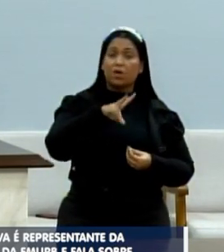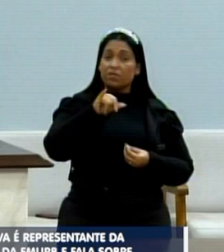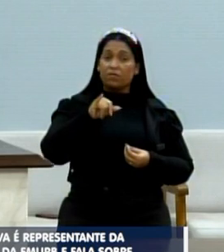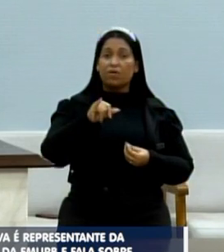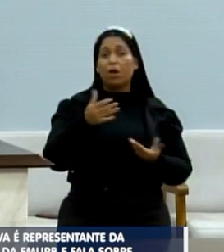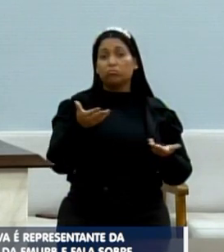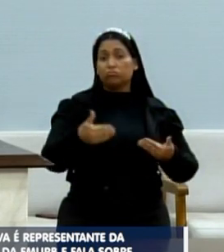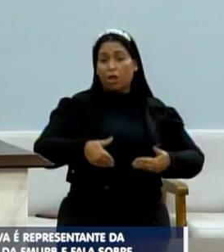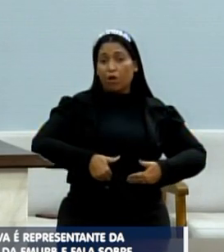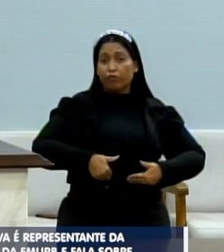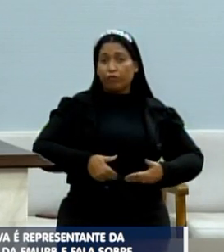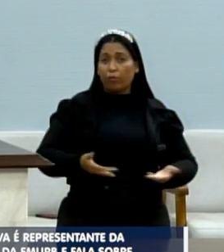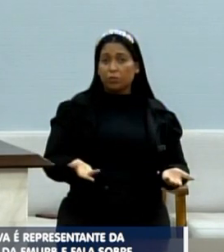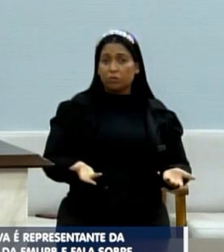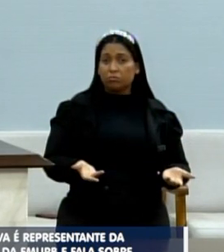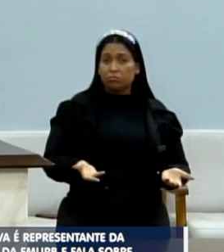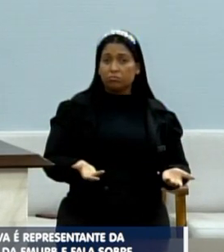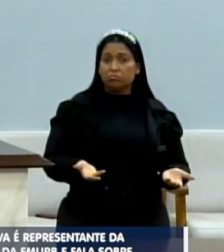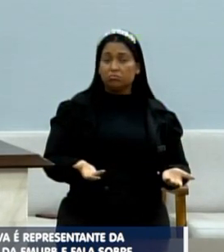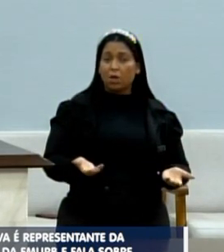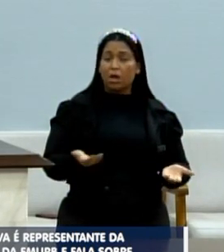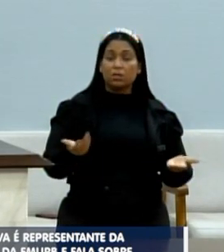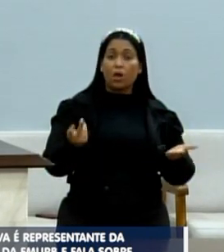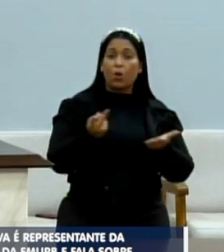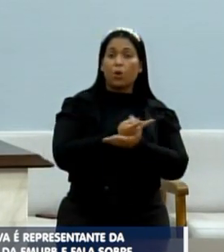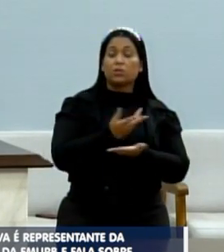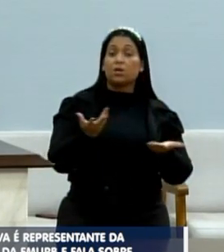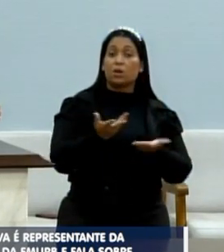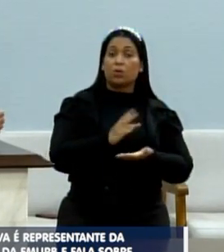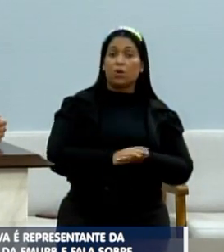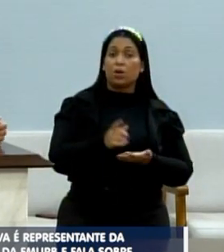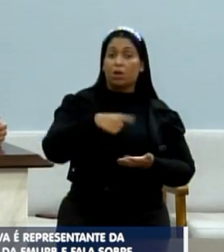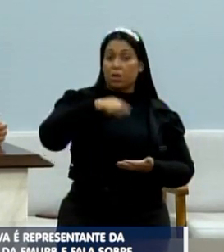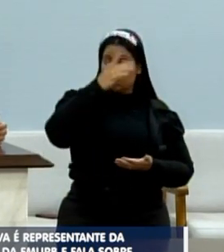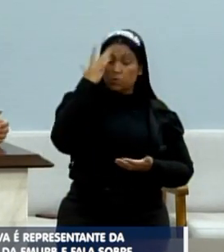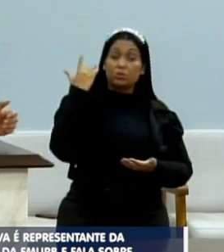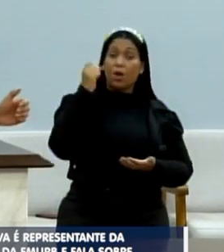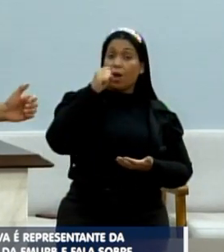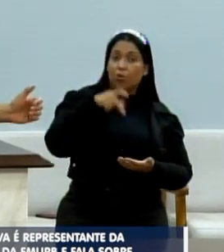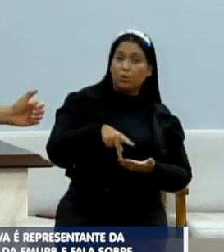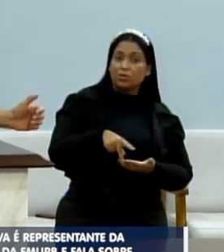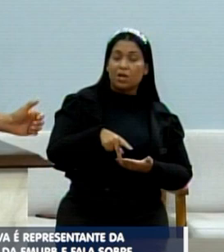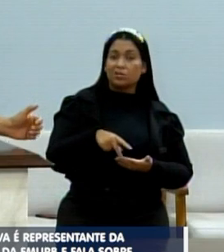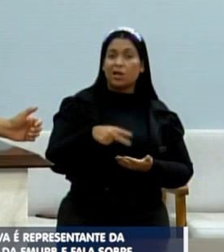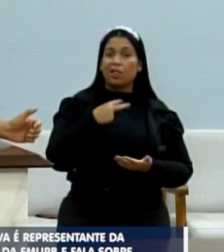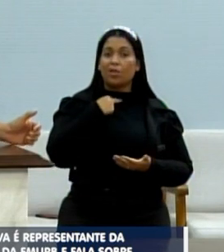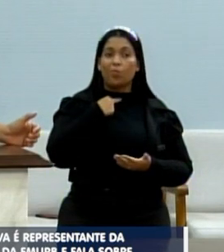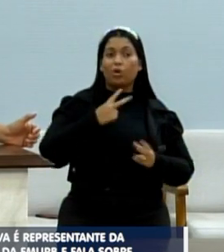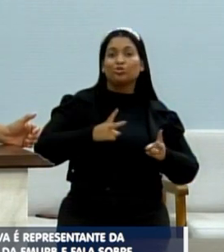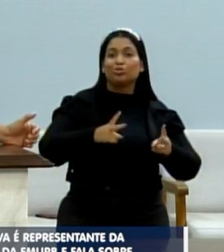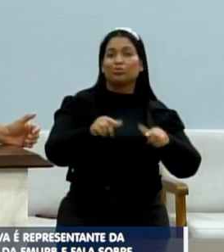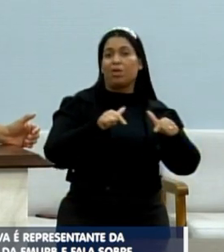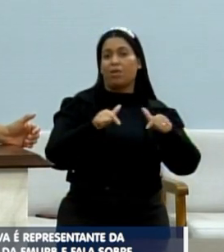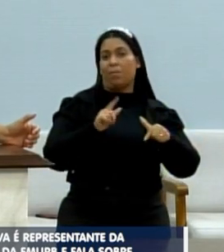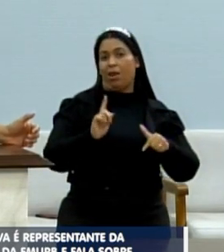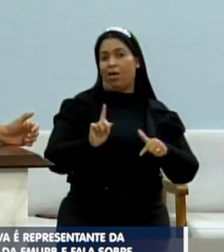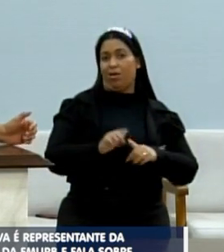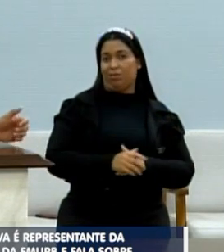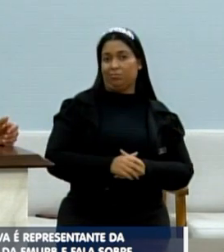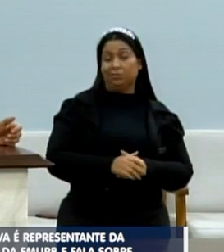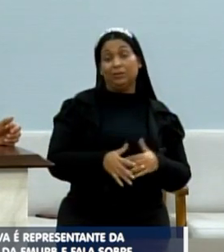necessidade, como que vem ocorrendo agora, porque os funcionários aposentam, eles não podem dar continuidade mais no serviço público,